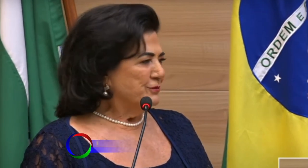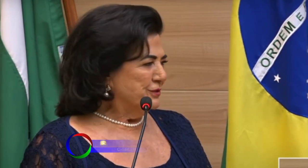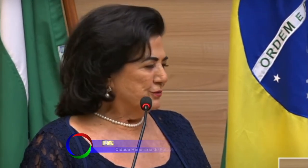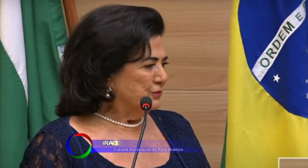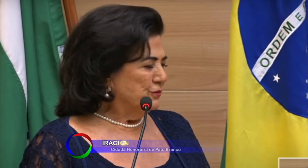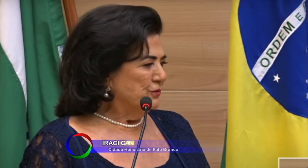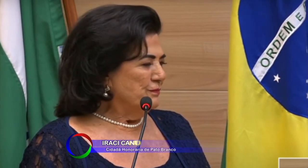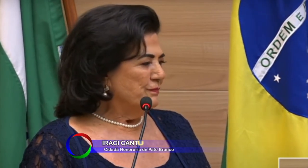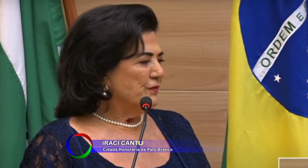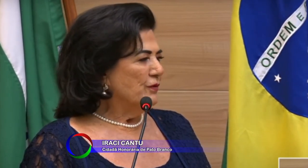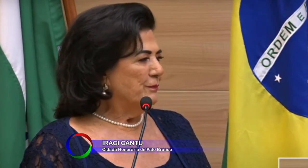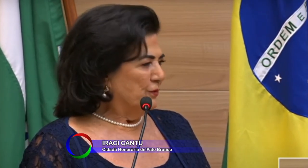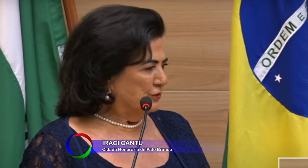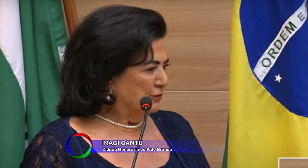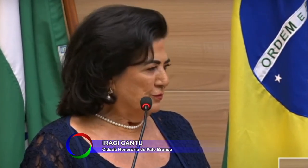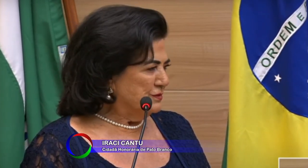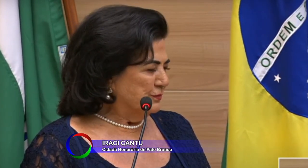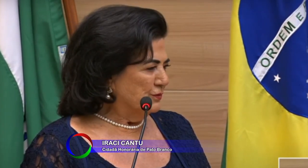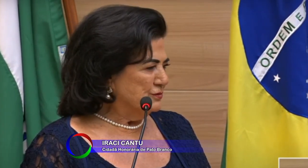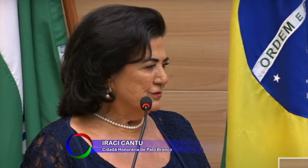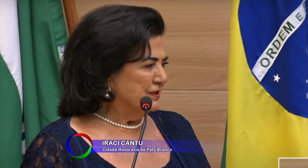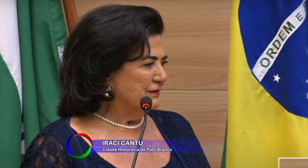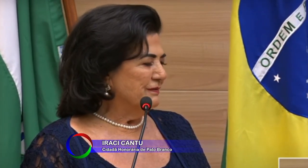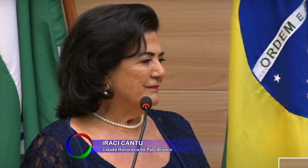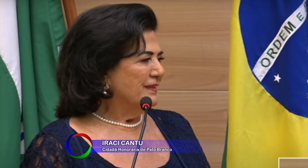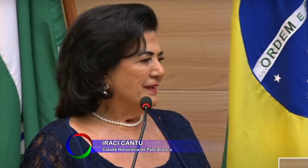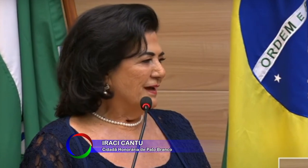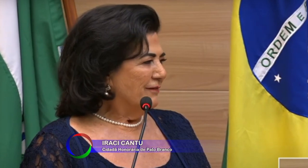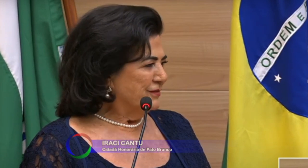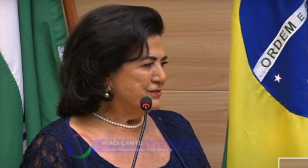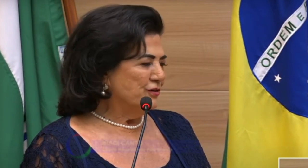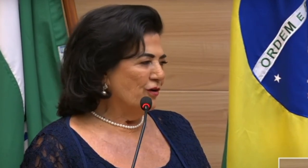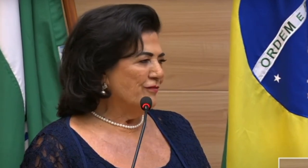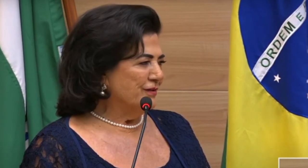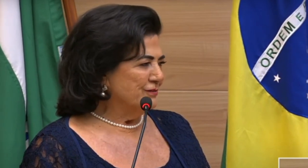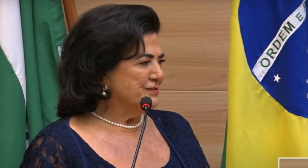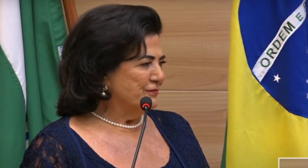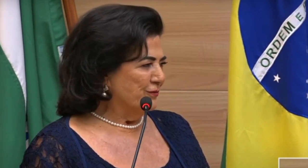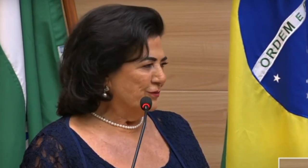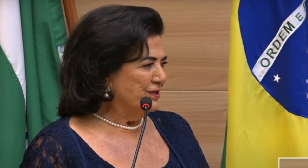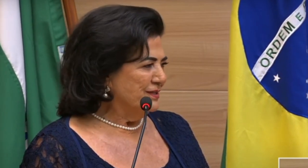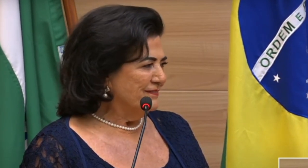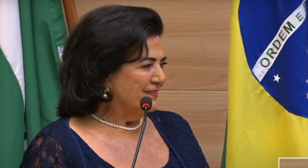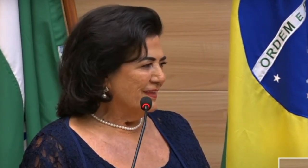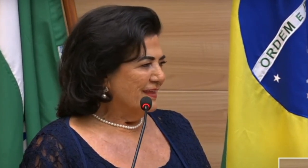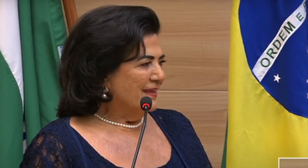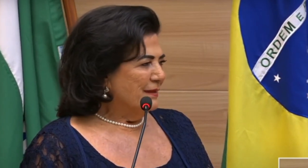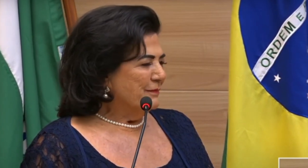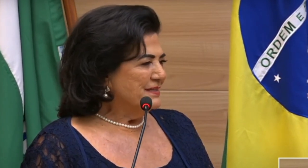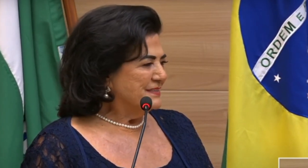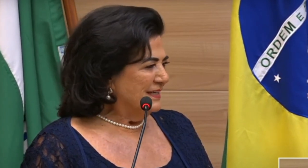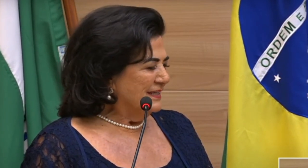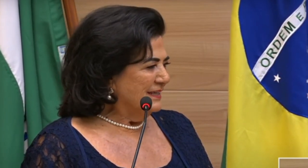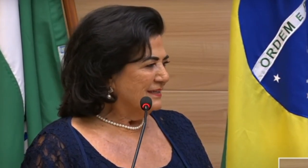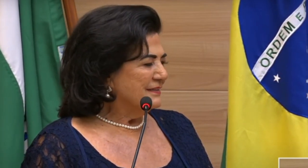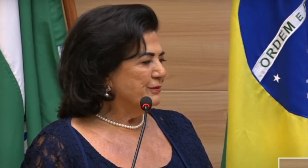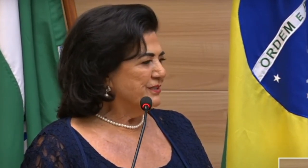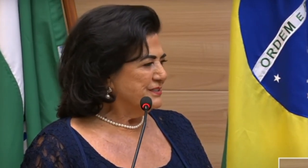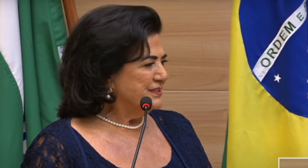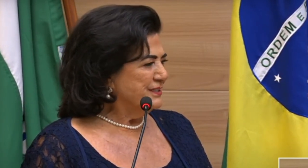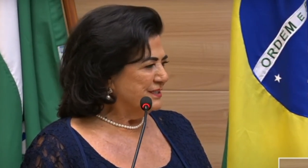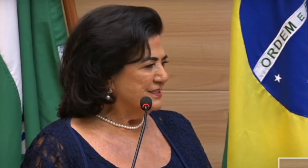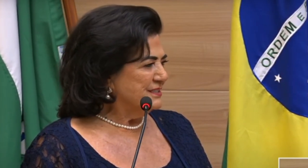primeiro de tudo, o apoio do meu esposo, que há 29 anos se foi, mas ele,